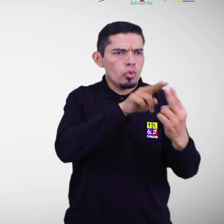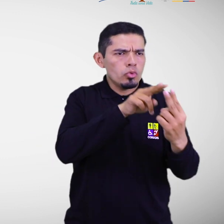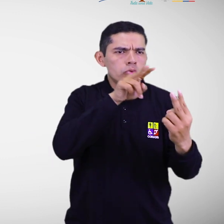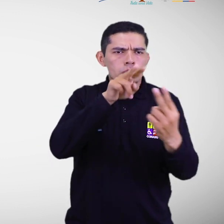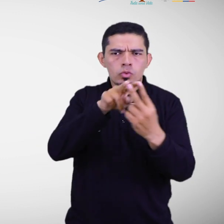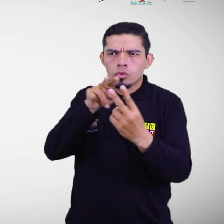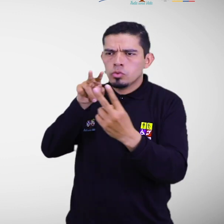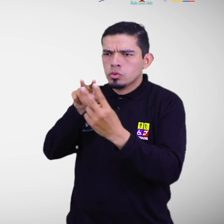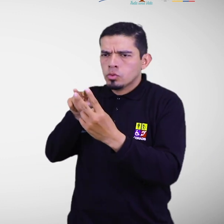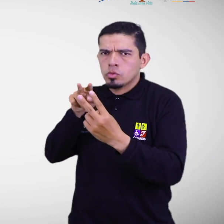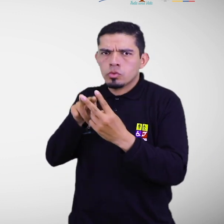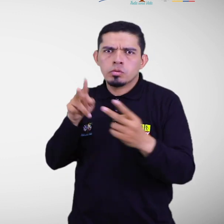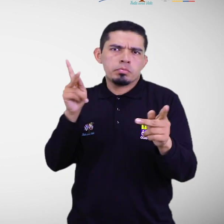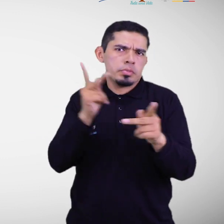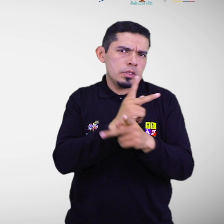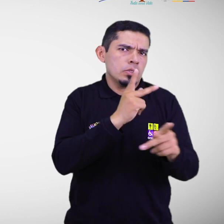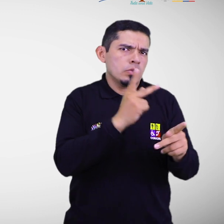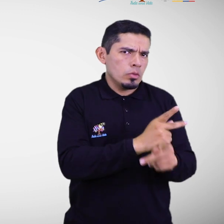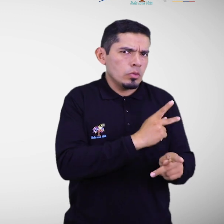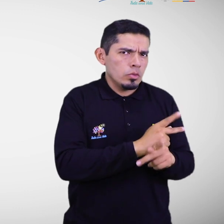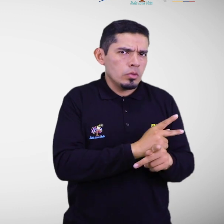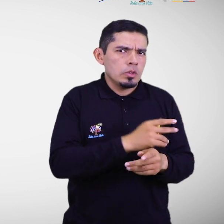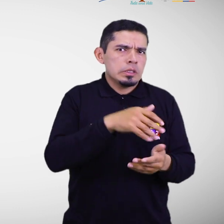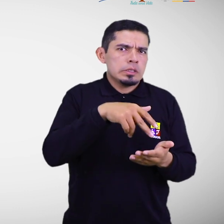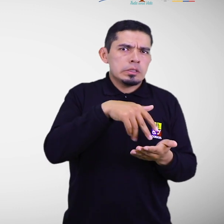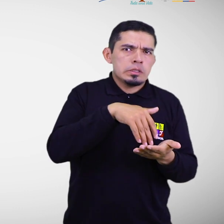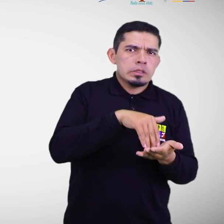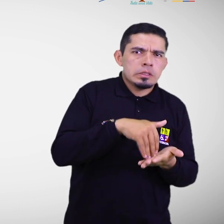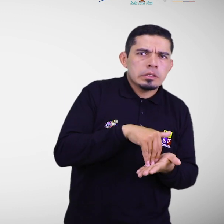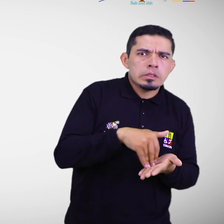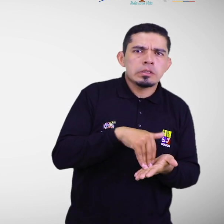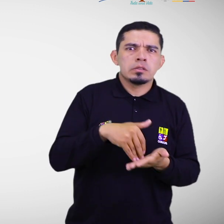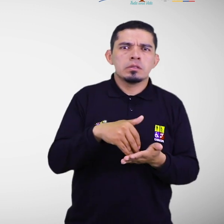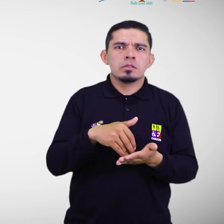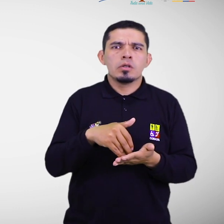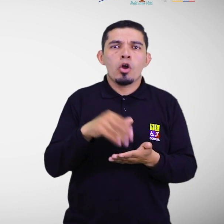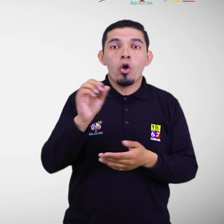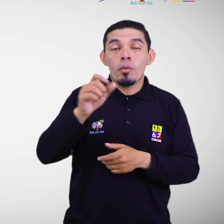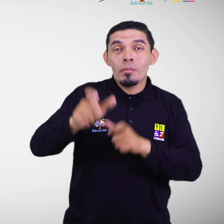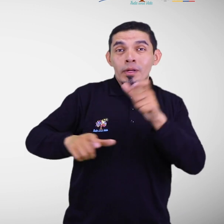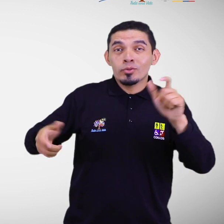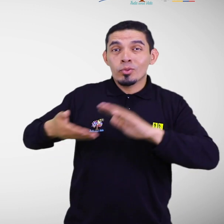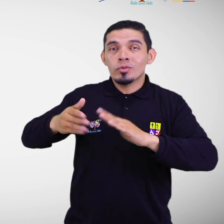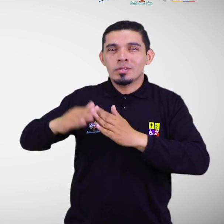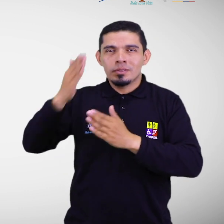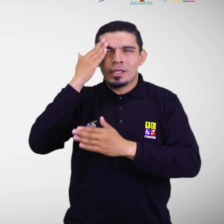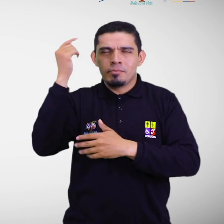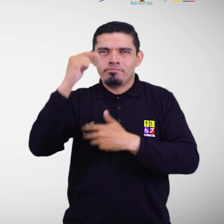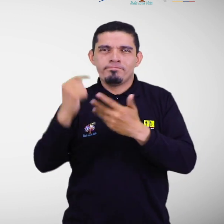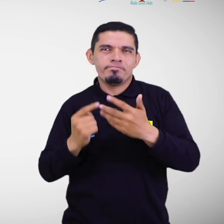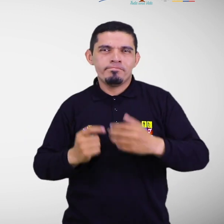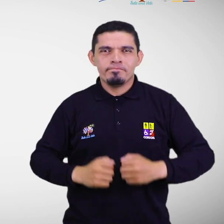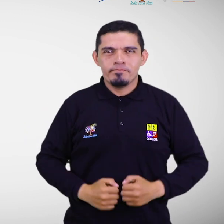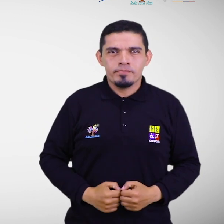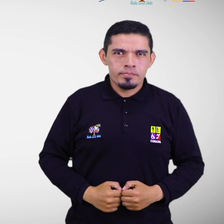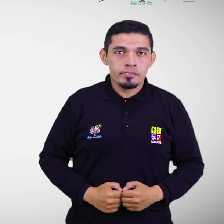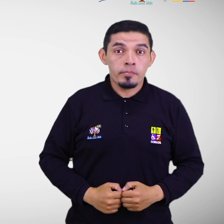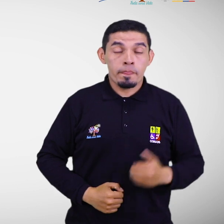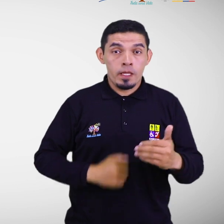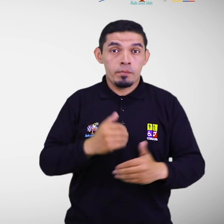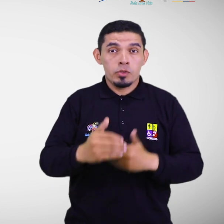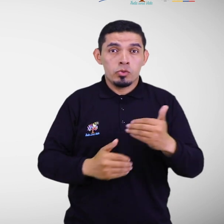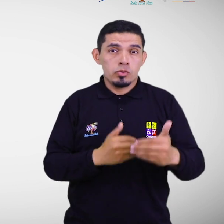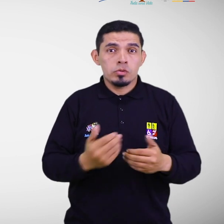amenazas, vulnerabilidades y las capacidades con las que cuenta la comunidad. Dentro de este proceso participan